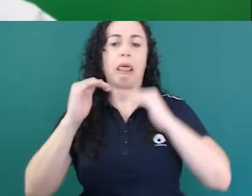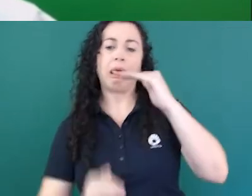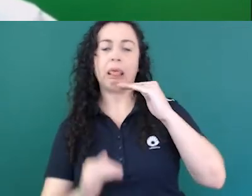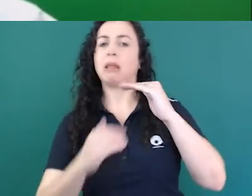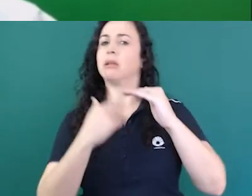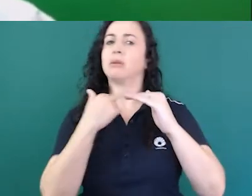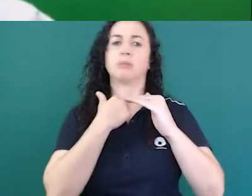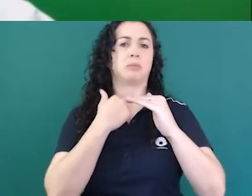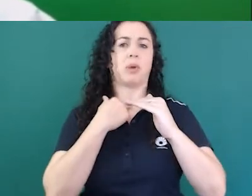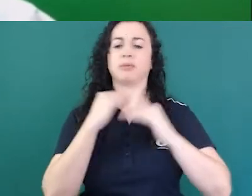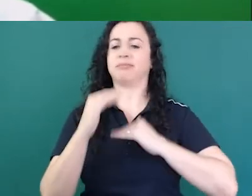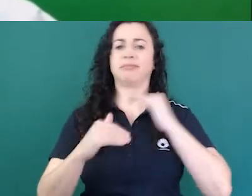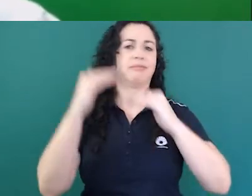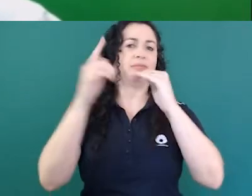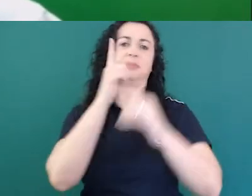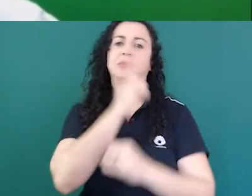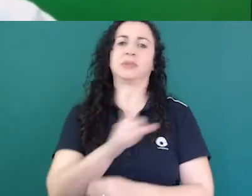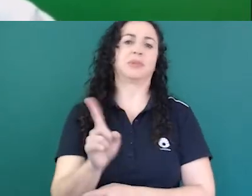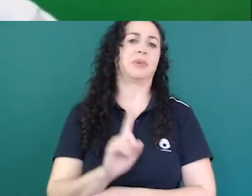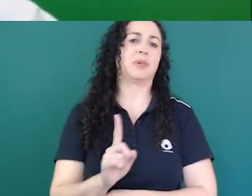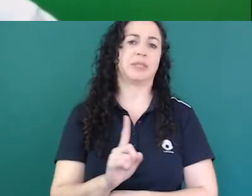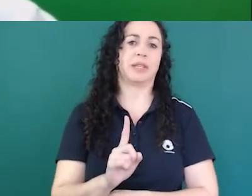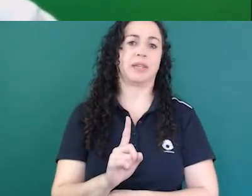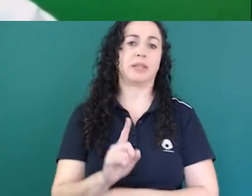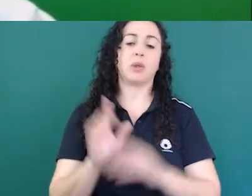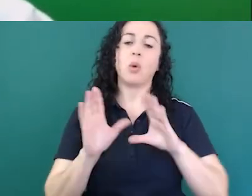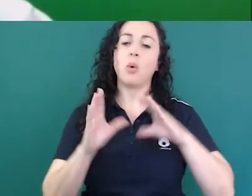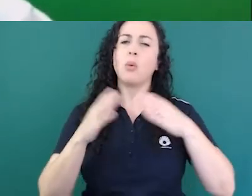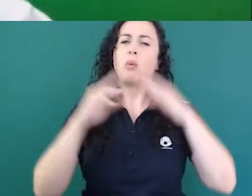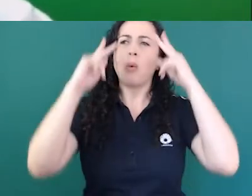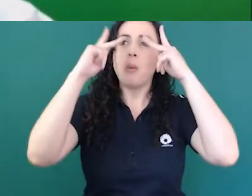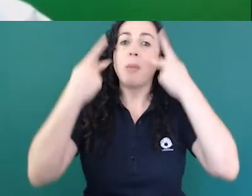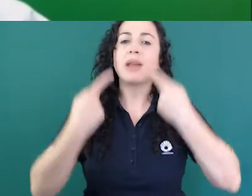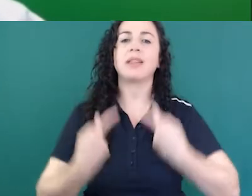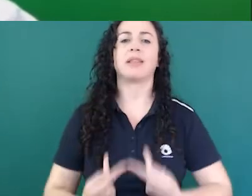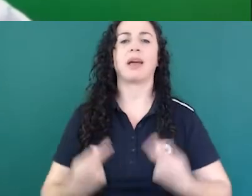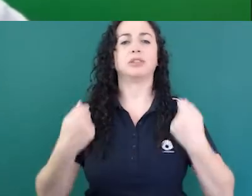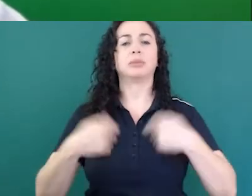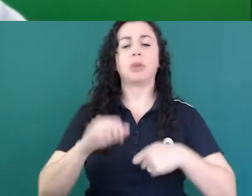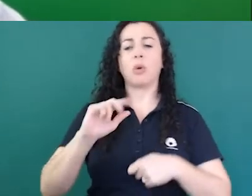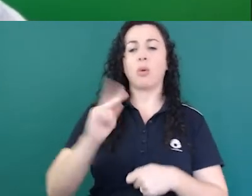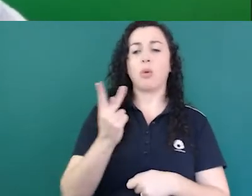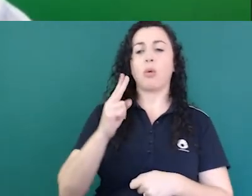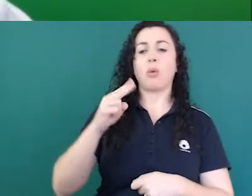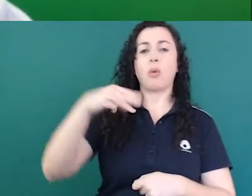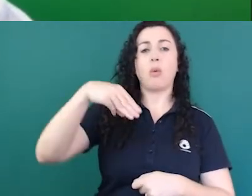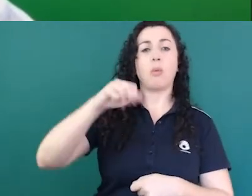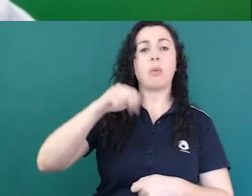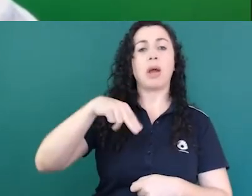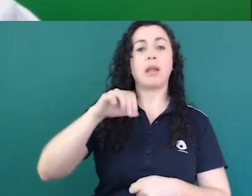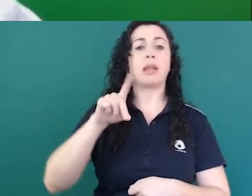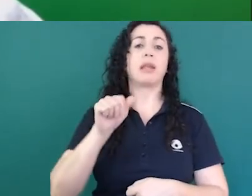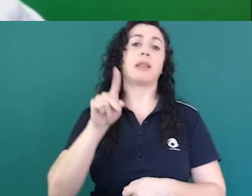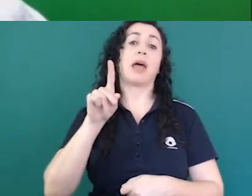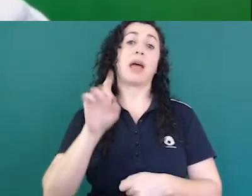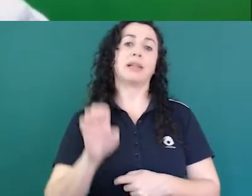tem que ter presente que a humanidade evolui a medida que ela atua como um organismo